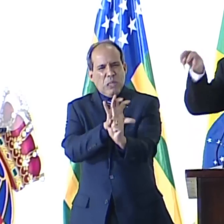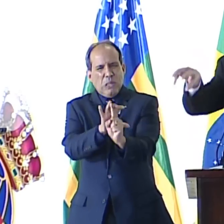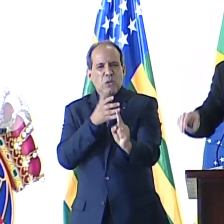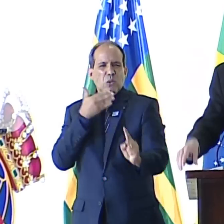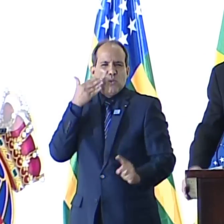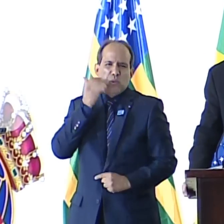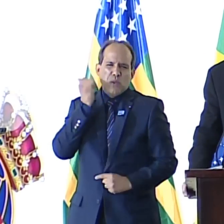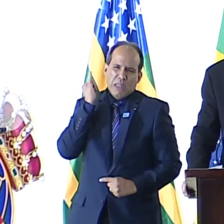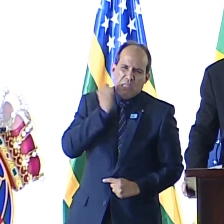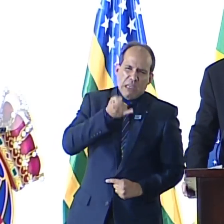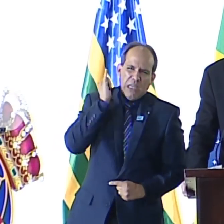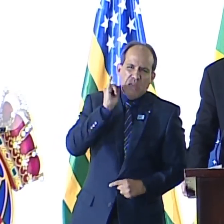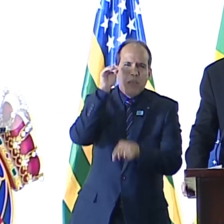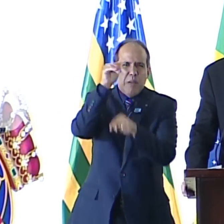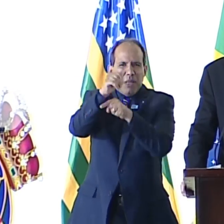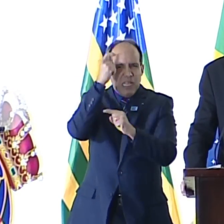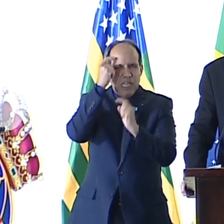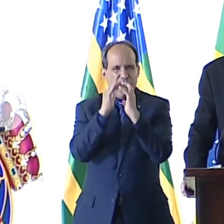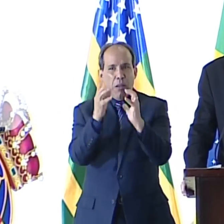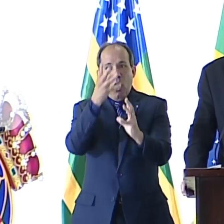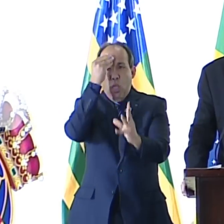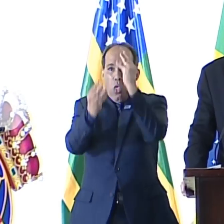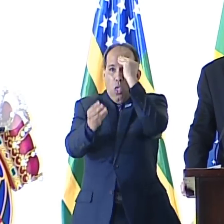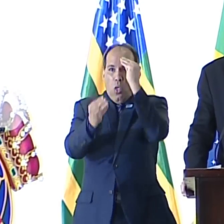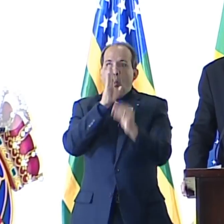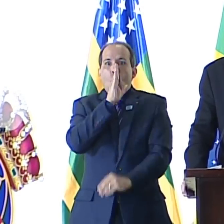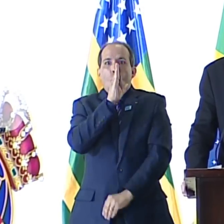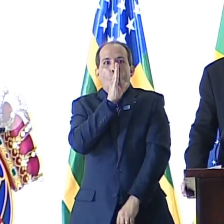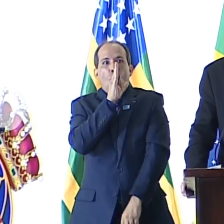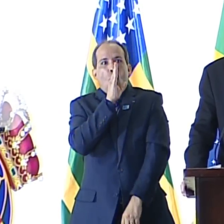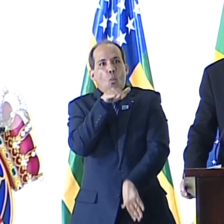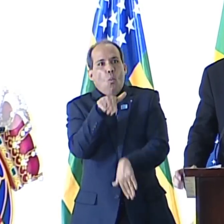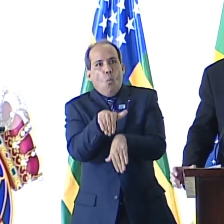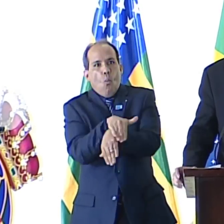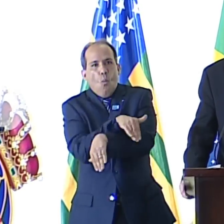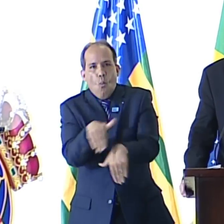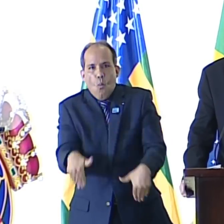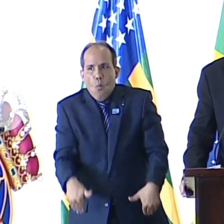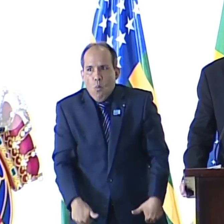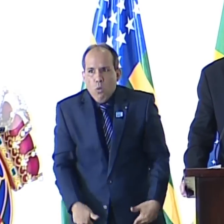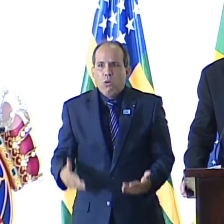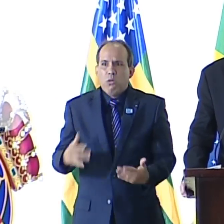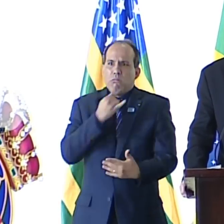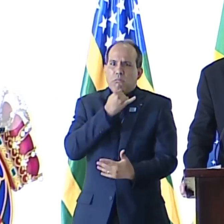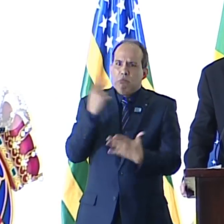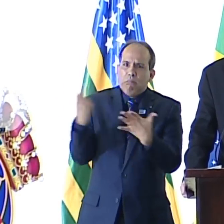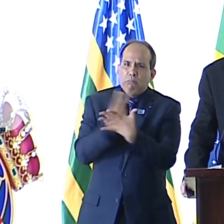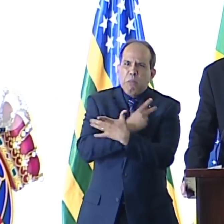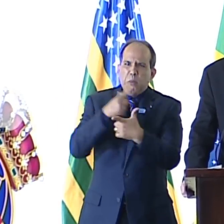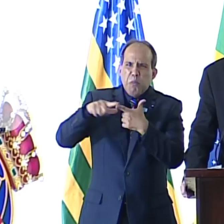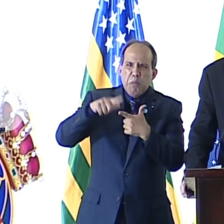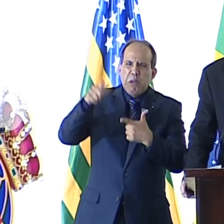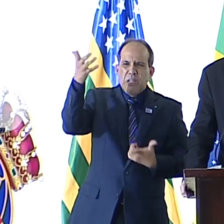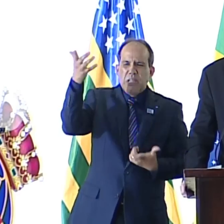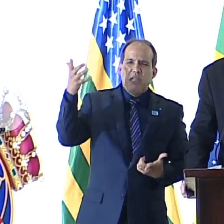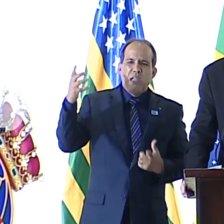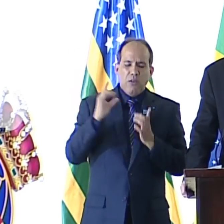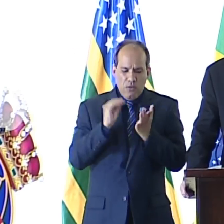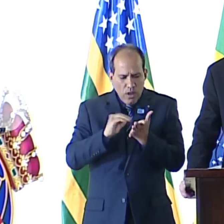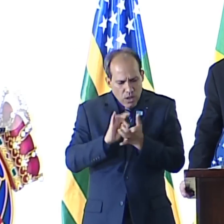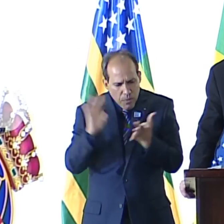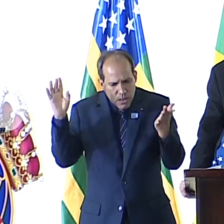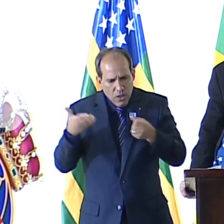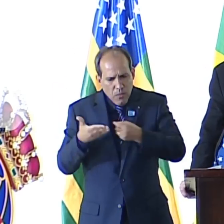e incutidos na sua cabeça. Passividade, diante da corrosão de sua nobreza intrínseca, diante da corrosão de suas liberdades